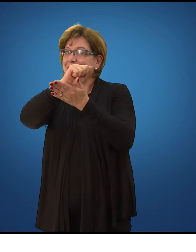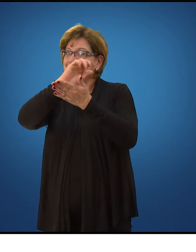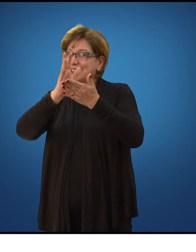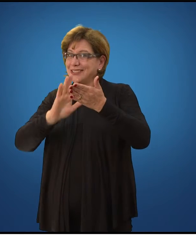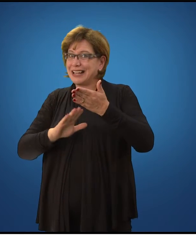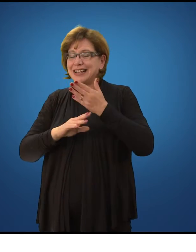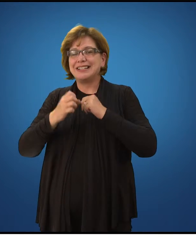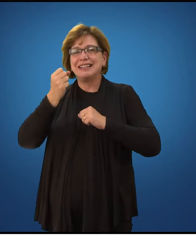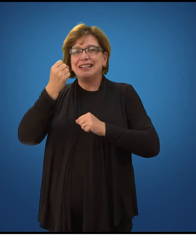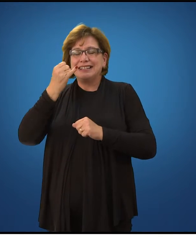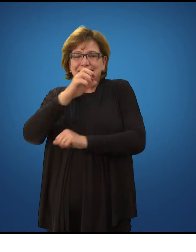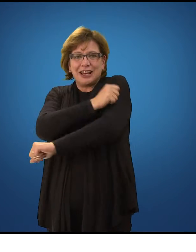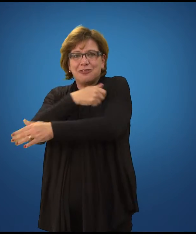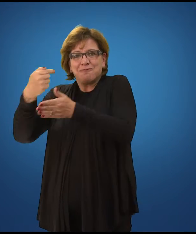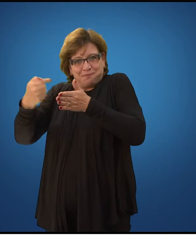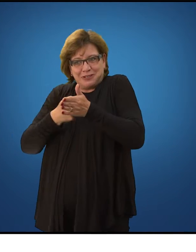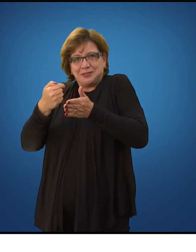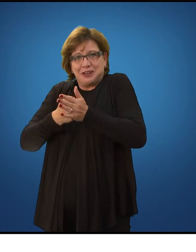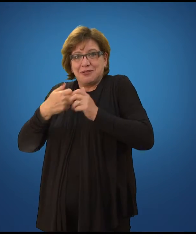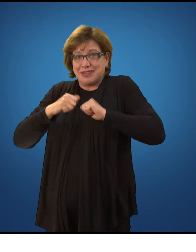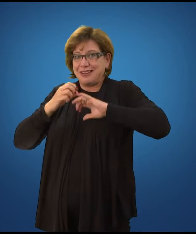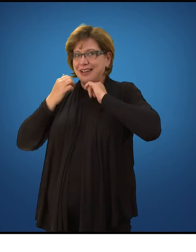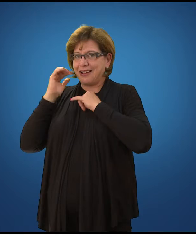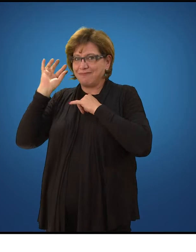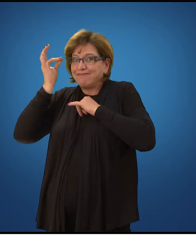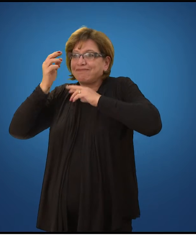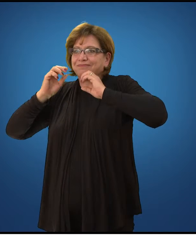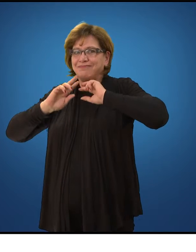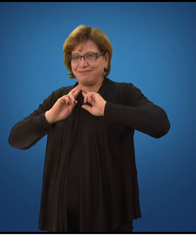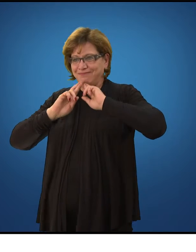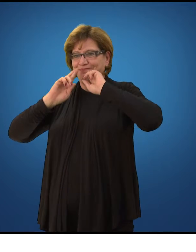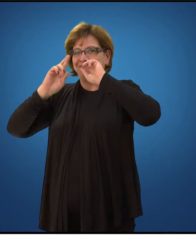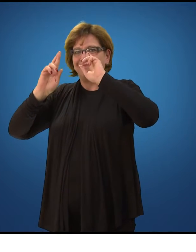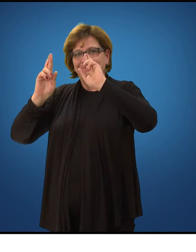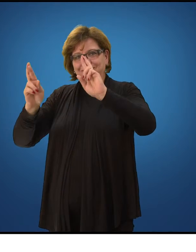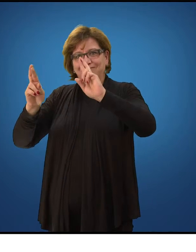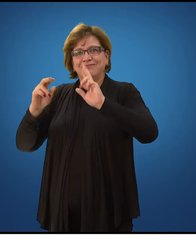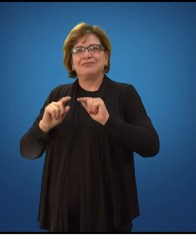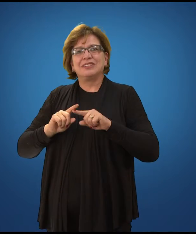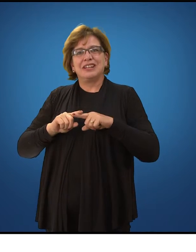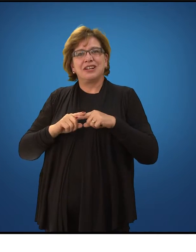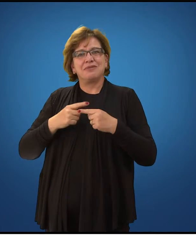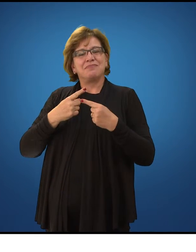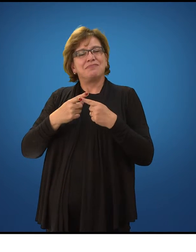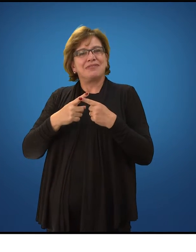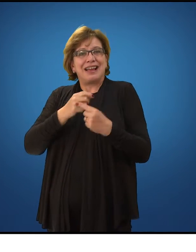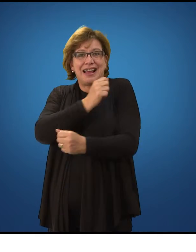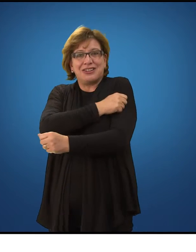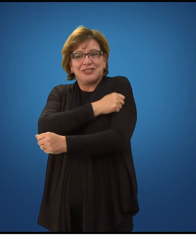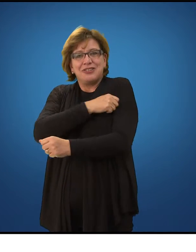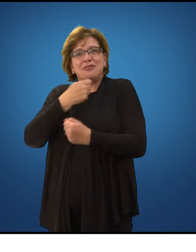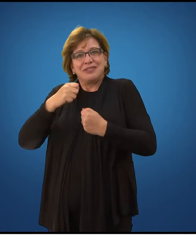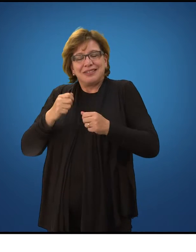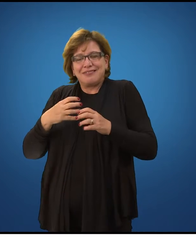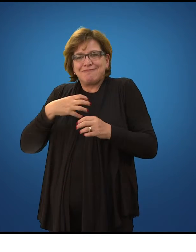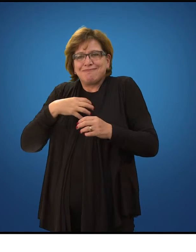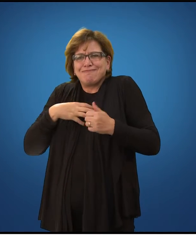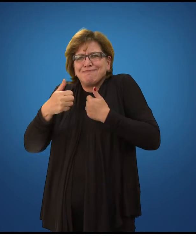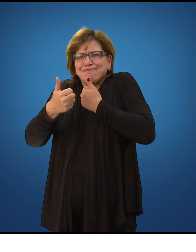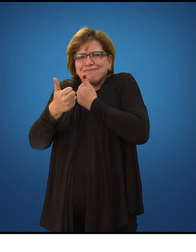responder com tempestividade, né? Claro, e com agilidade, para que o aluno se sinta próximo a você mesmo, estando a